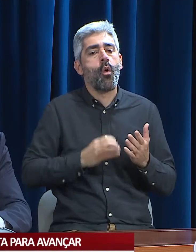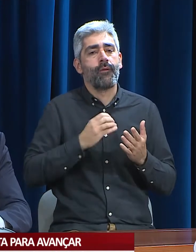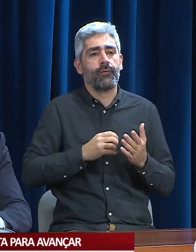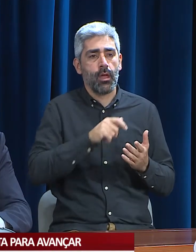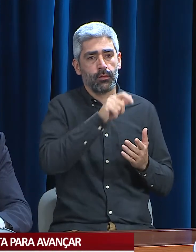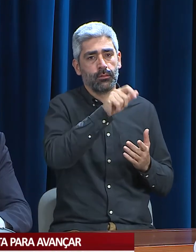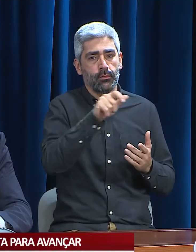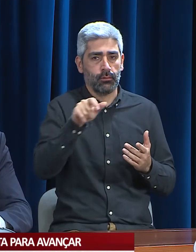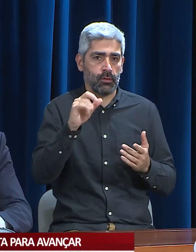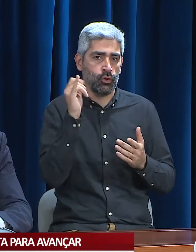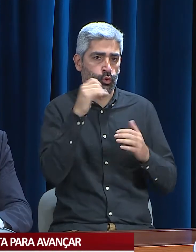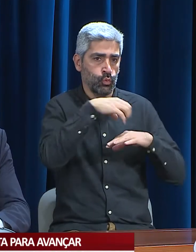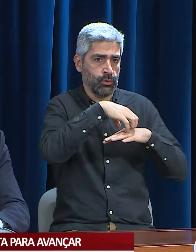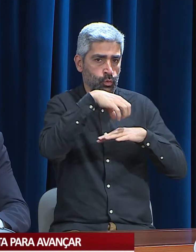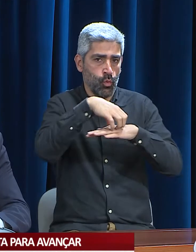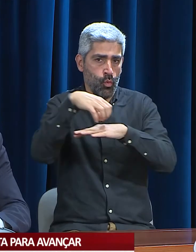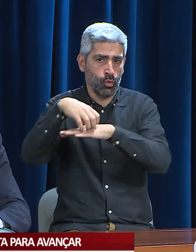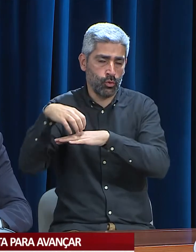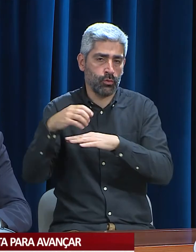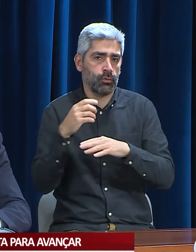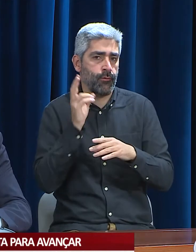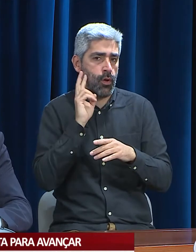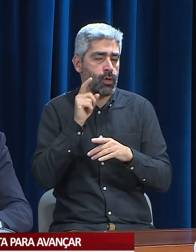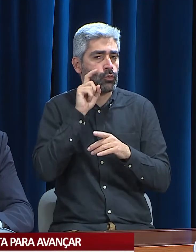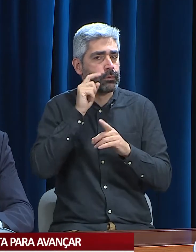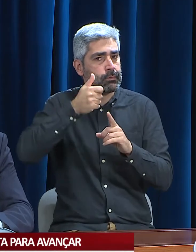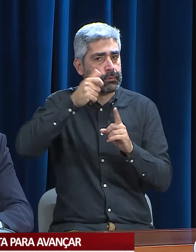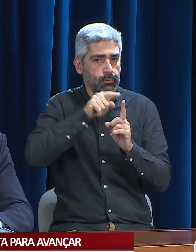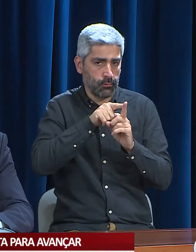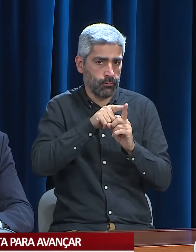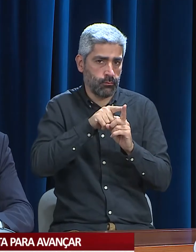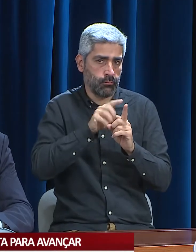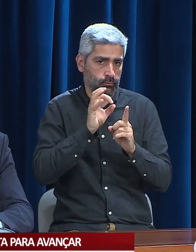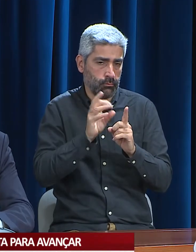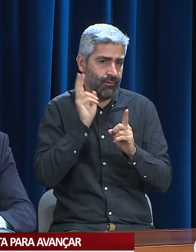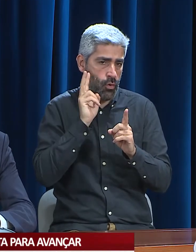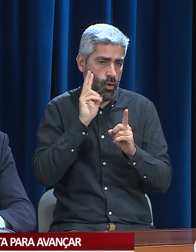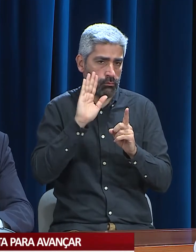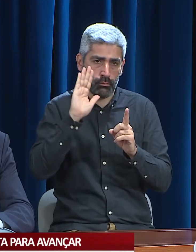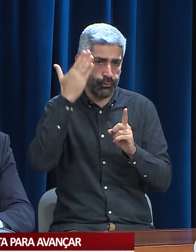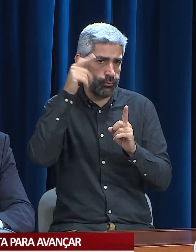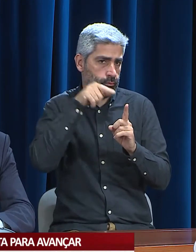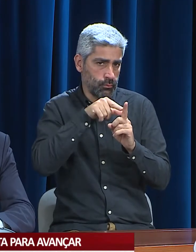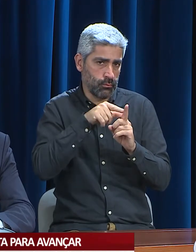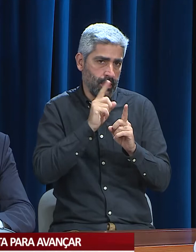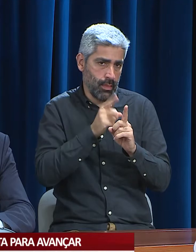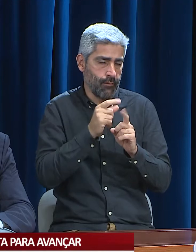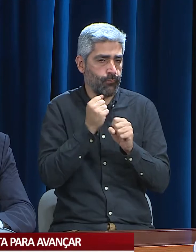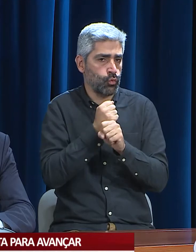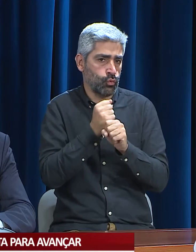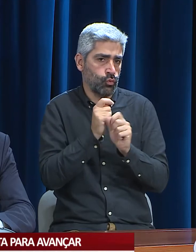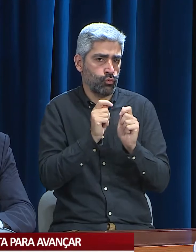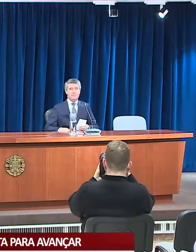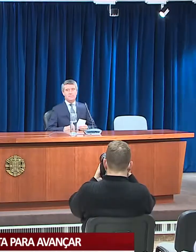nas suas instituições, porquanto o valor da segurança é mesmo um valor primacial nas funções